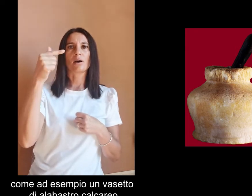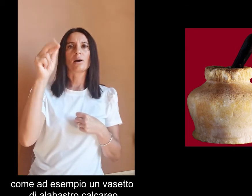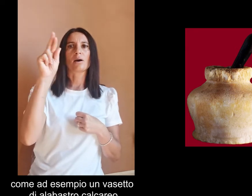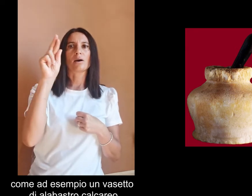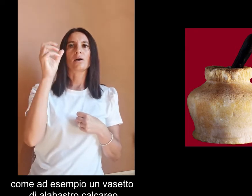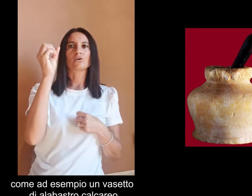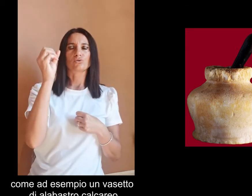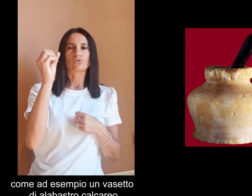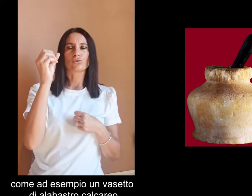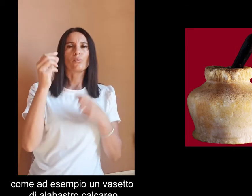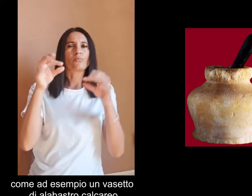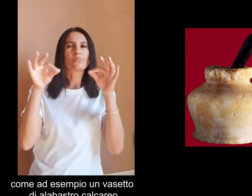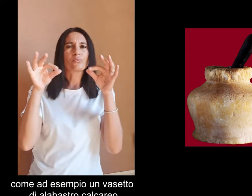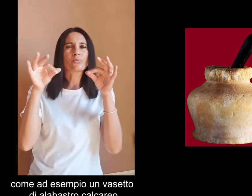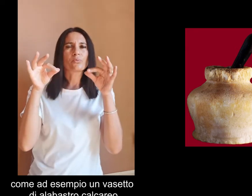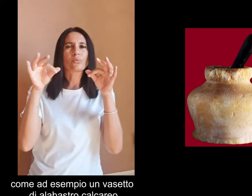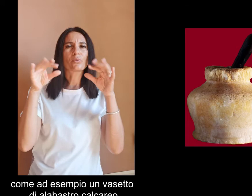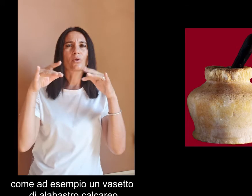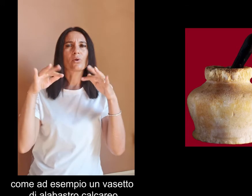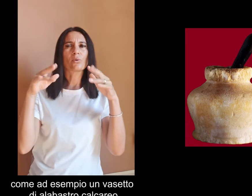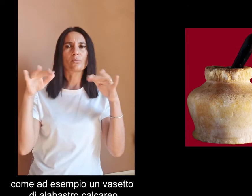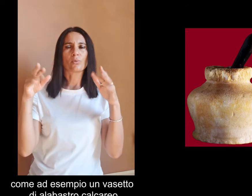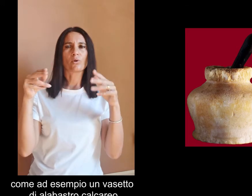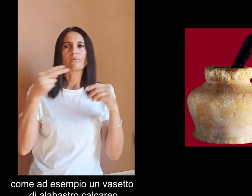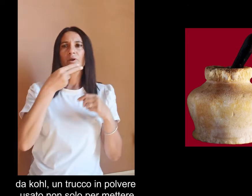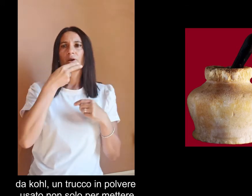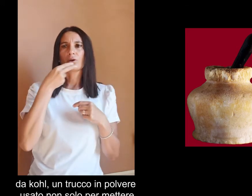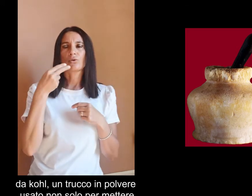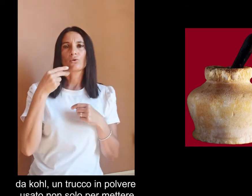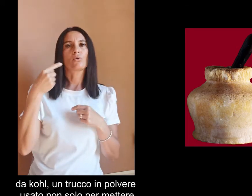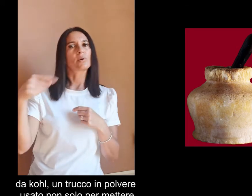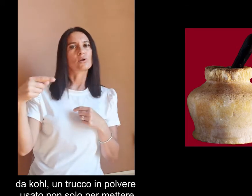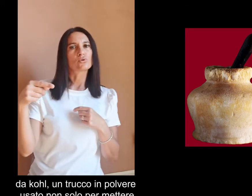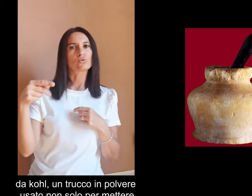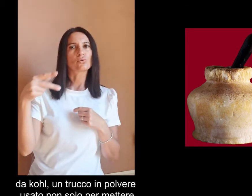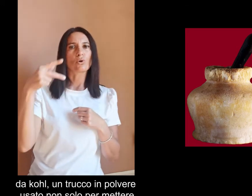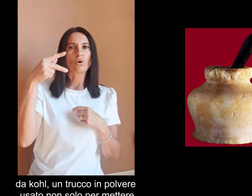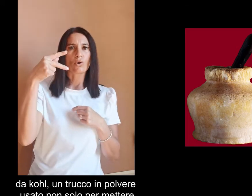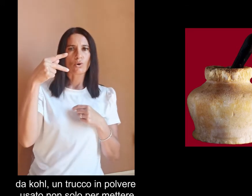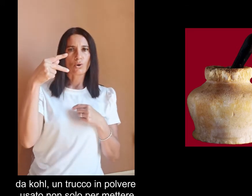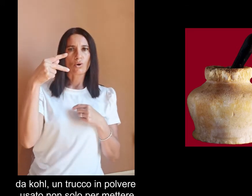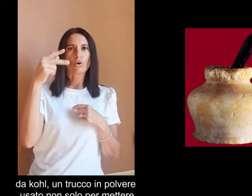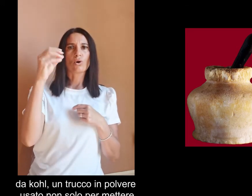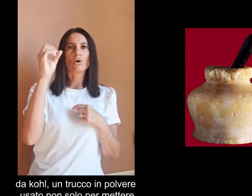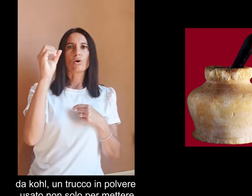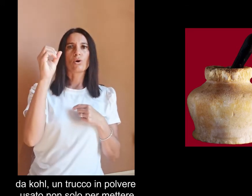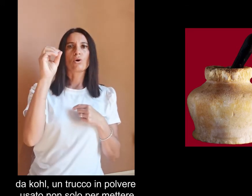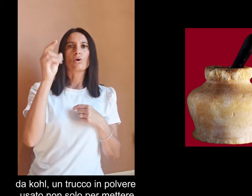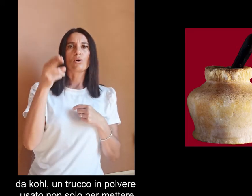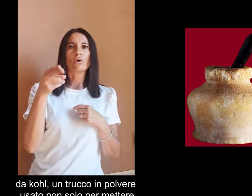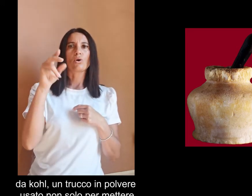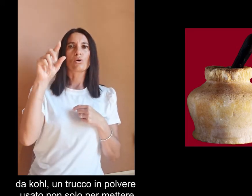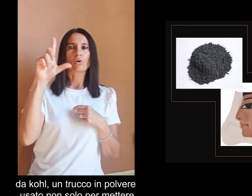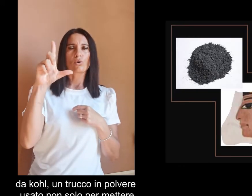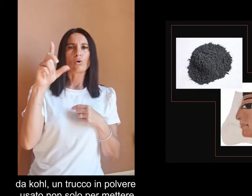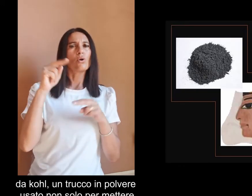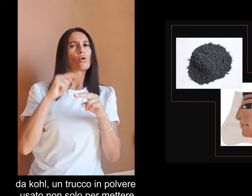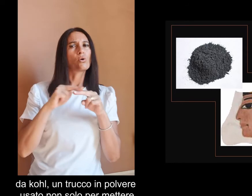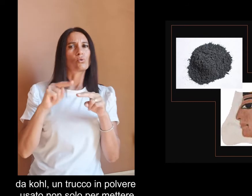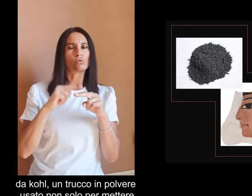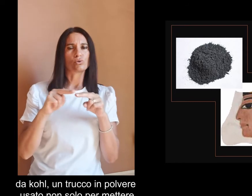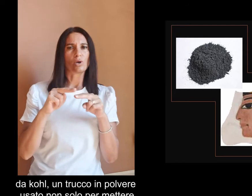calcareo da col un trucco